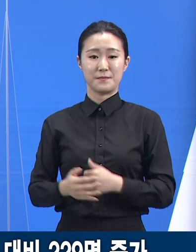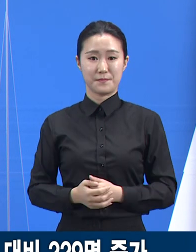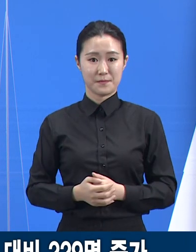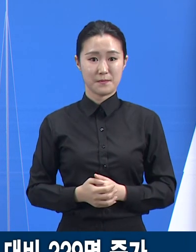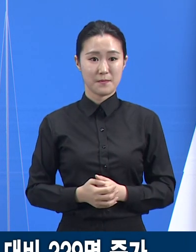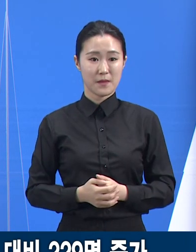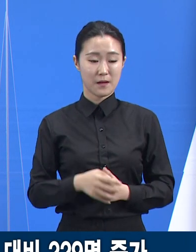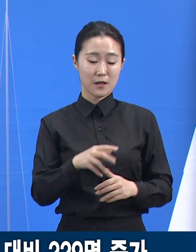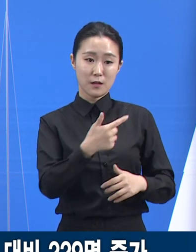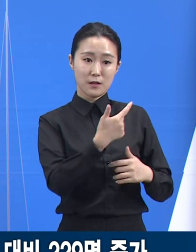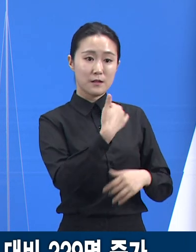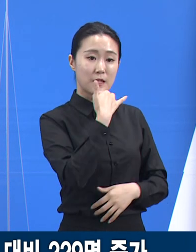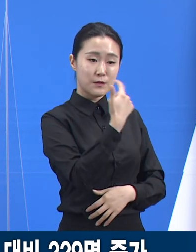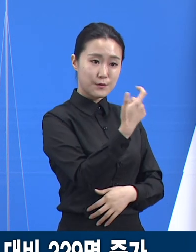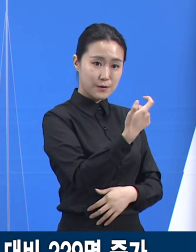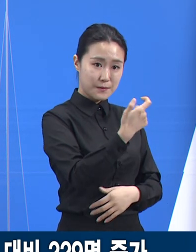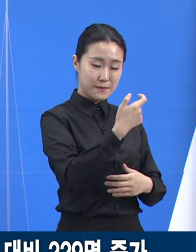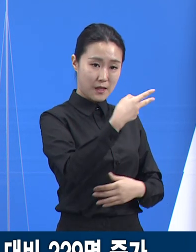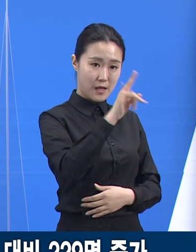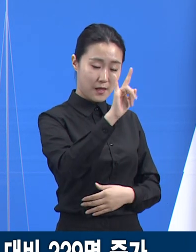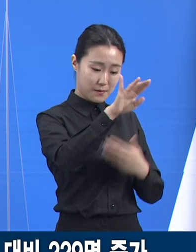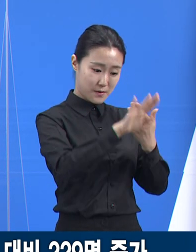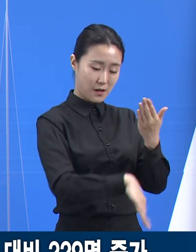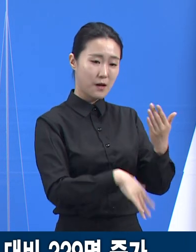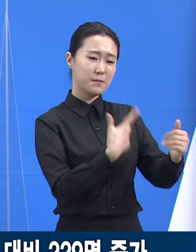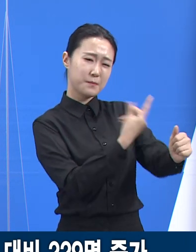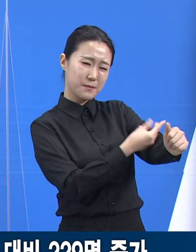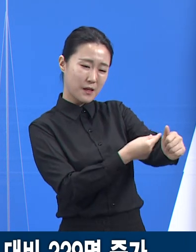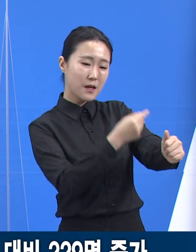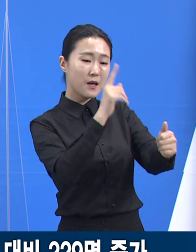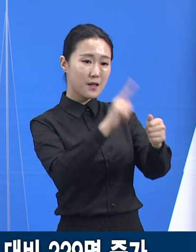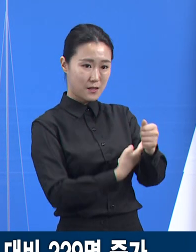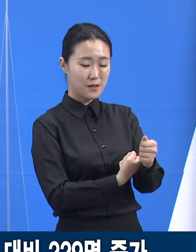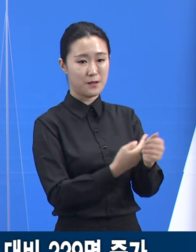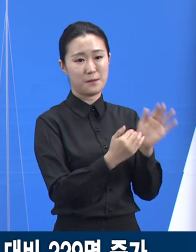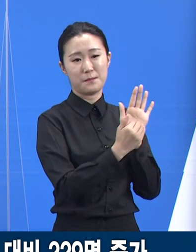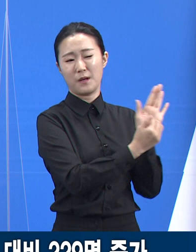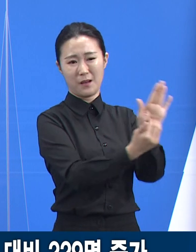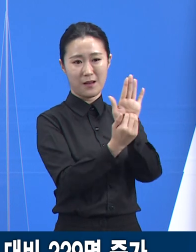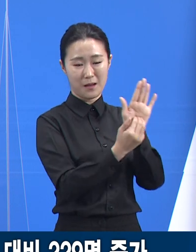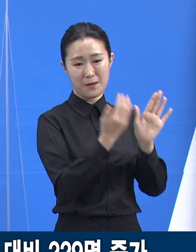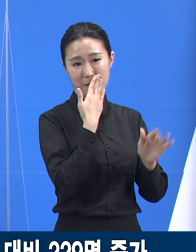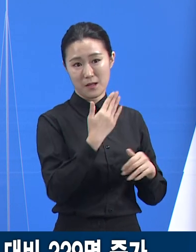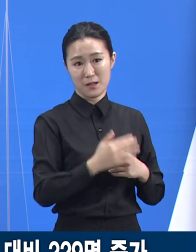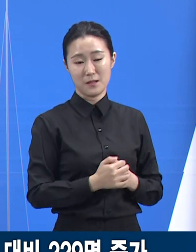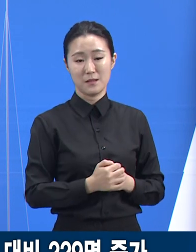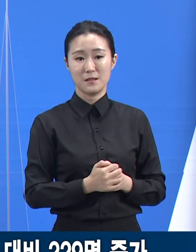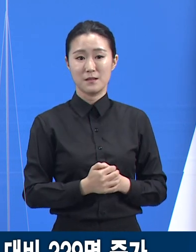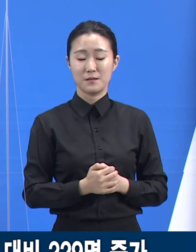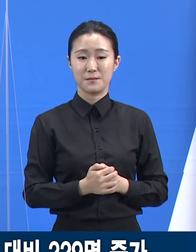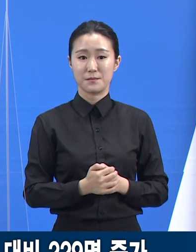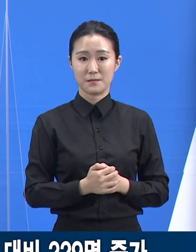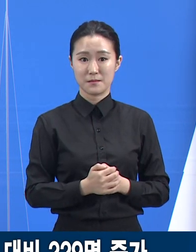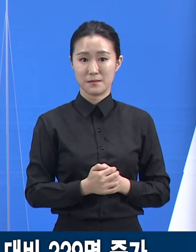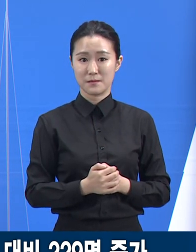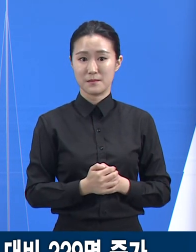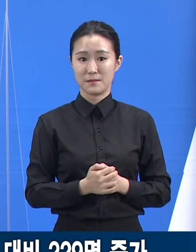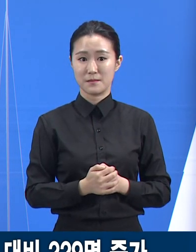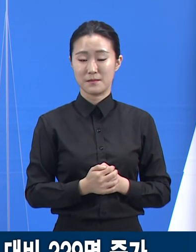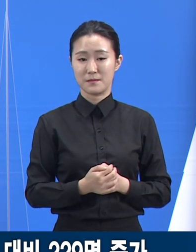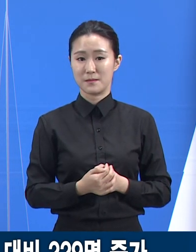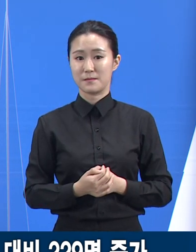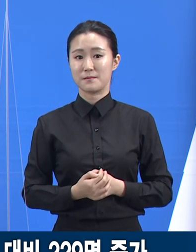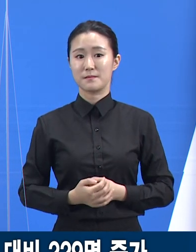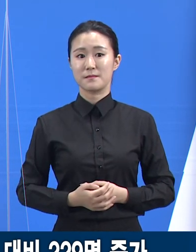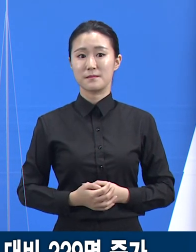낮아진 상황입니다. 도내 6월 사망률은 0.12%로 4월 사망률 1% 대비 8배가량